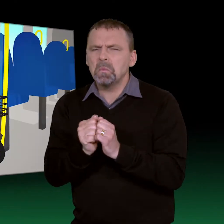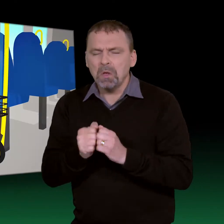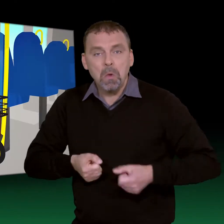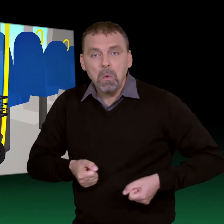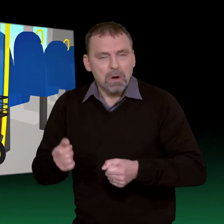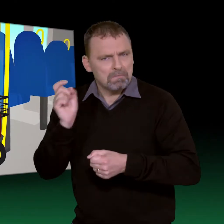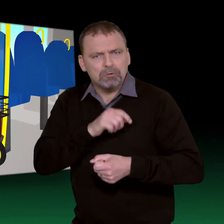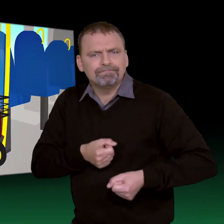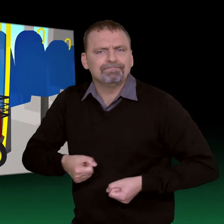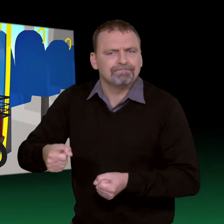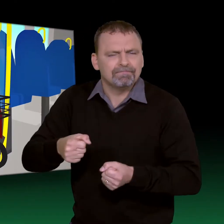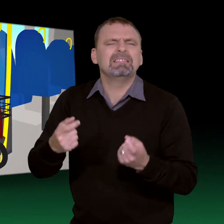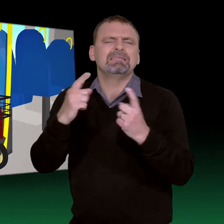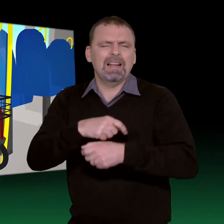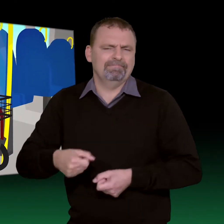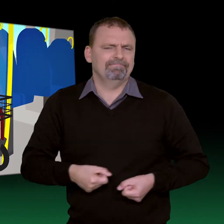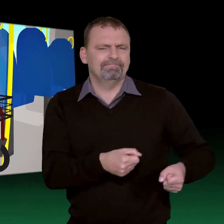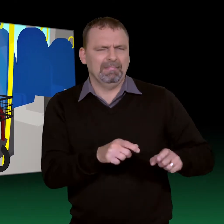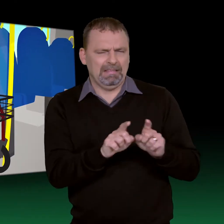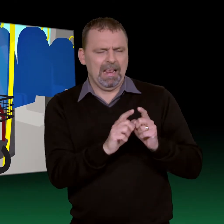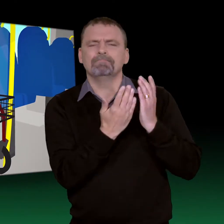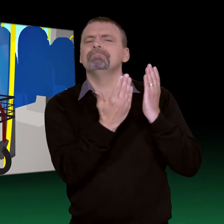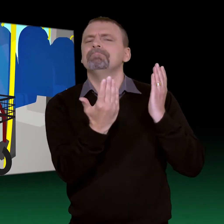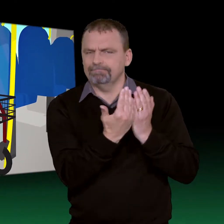Rollatorn får inte plats i gången så jag ställer den i vestibulen.